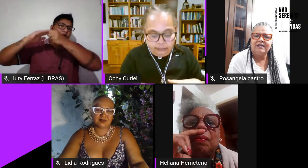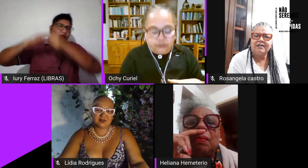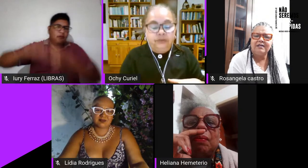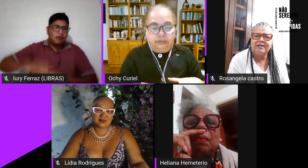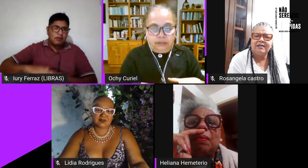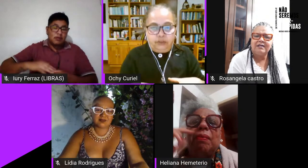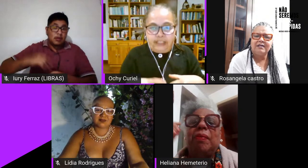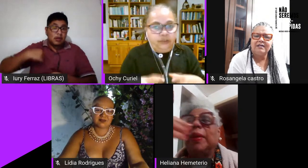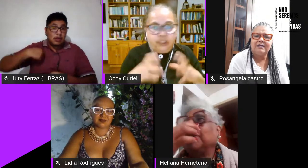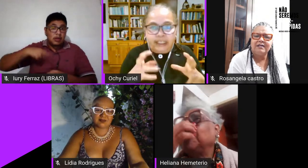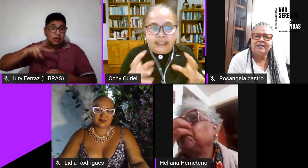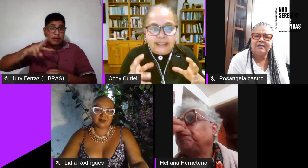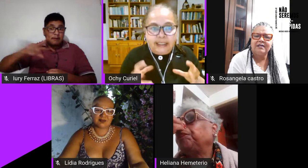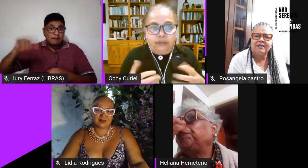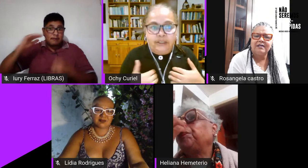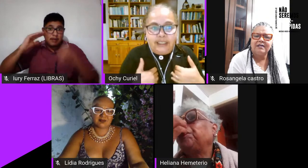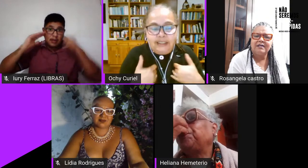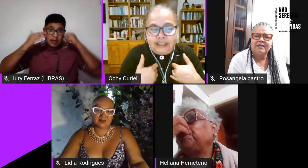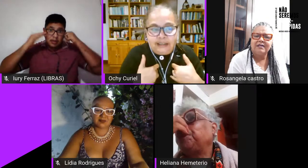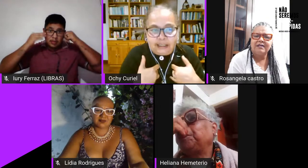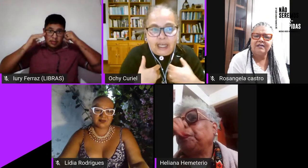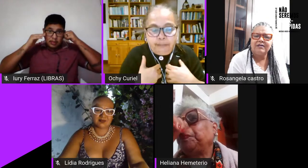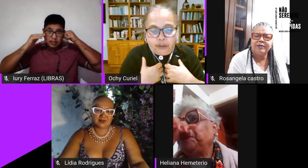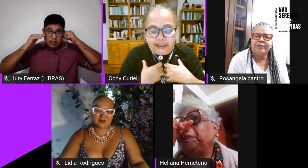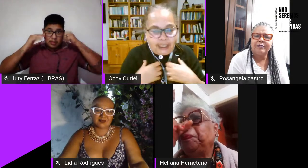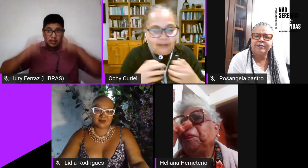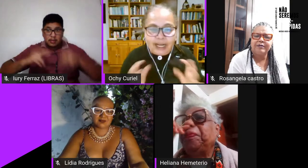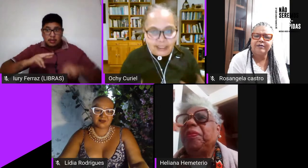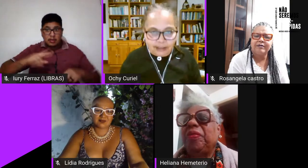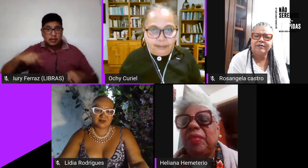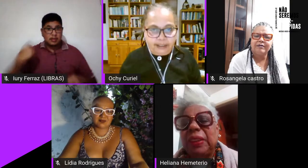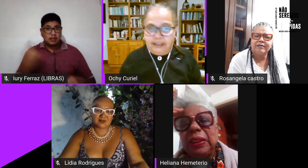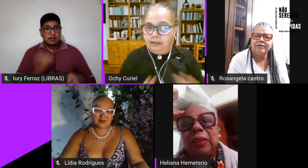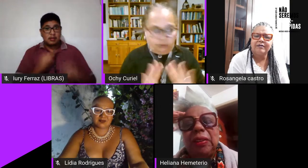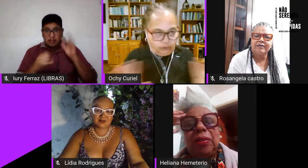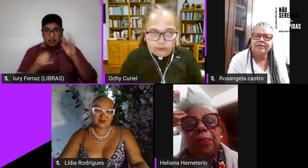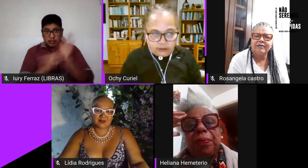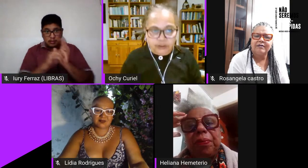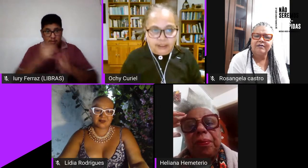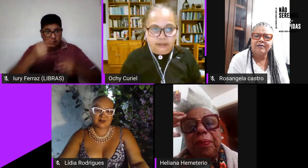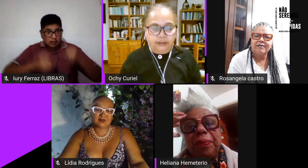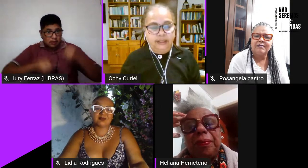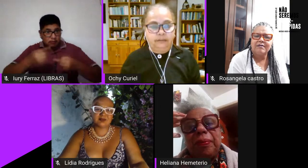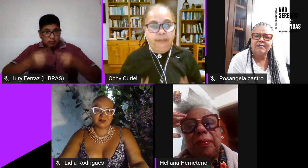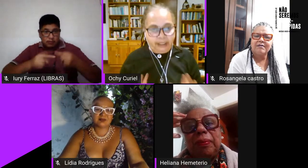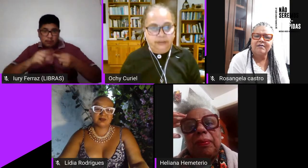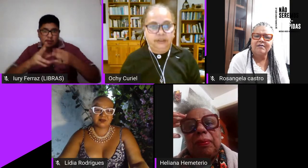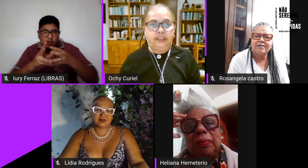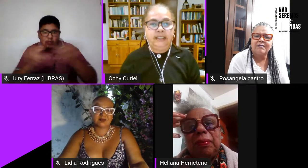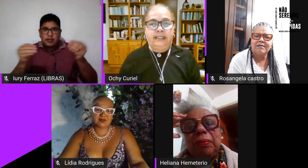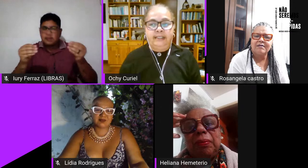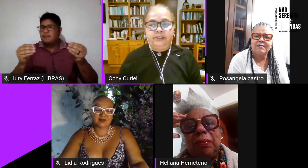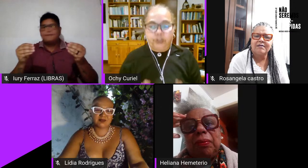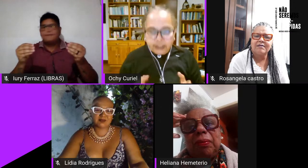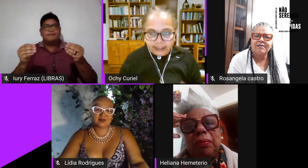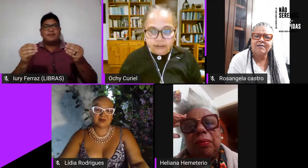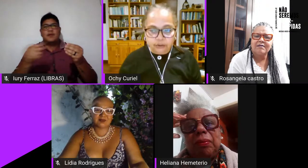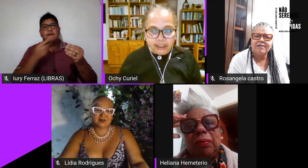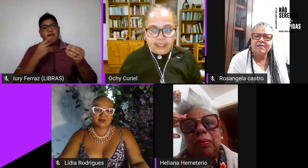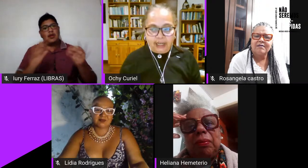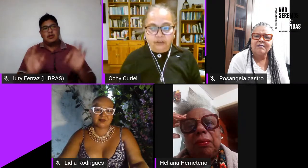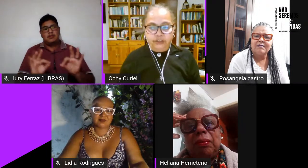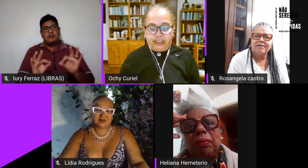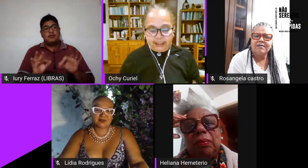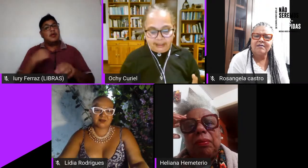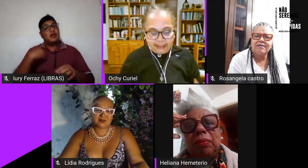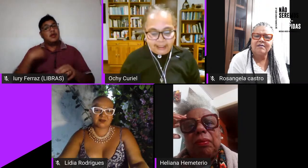entendemos isso não quer dizer que nossas identidades políticas vão desaparecer não, não estou dizendo isso mas eu acho